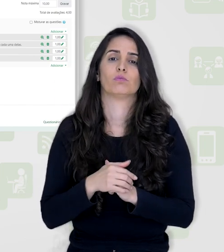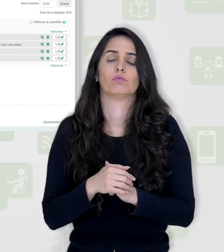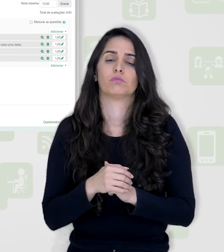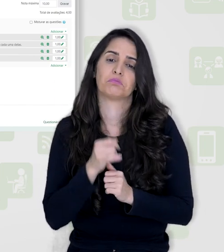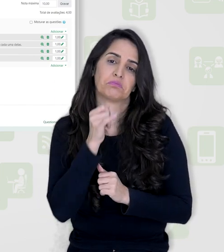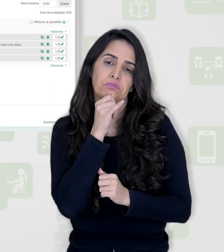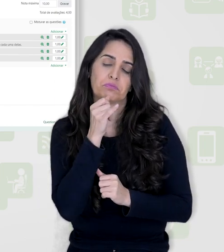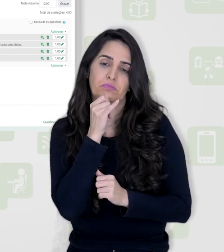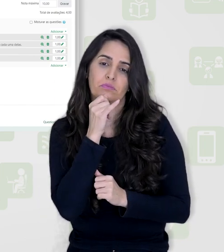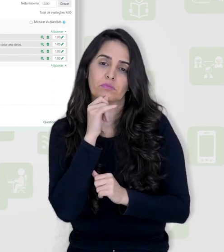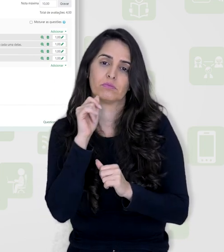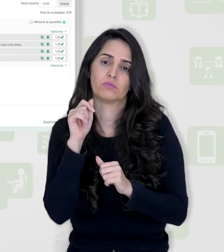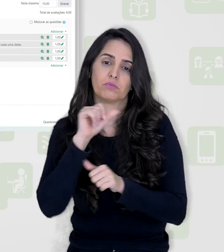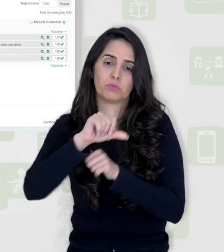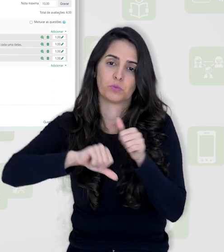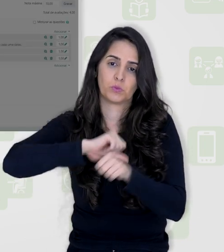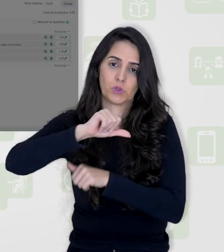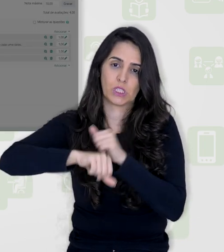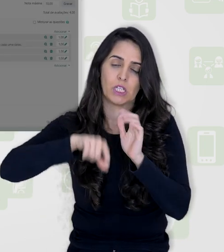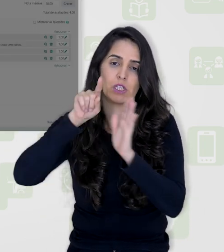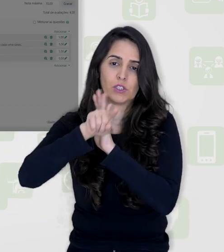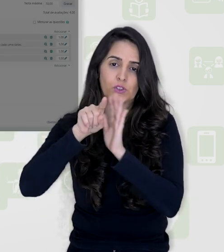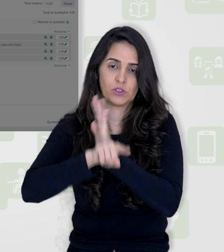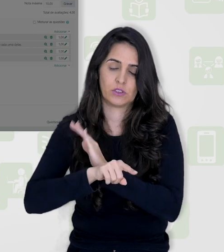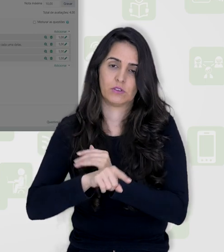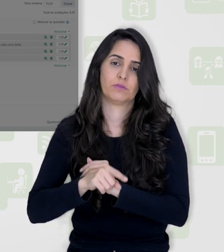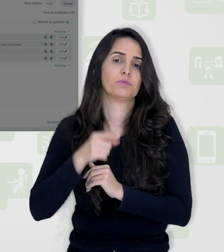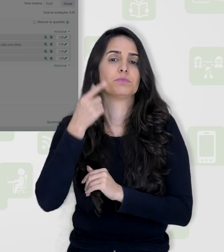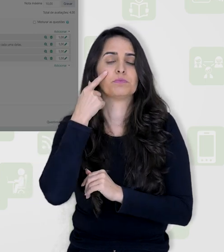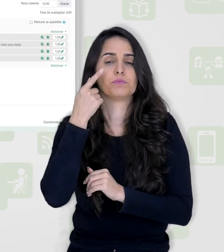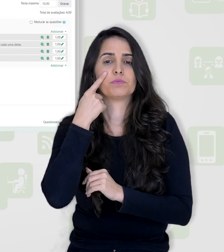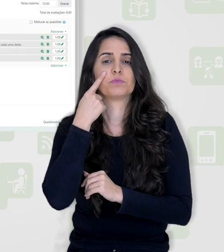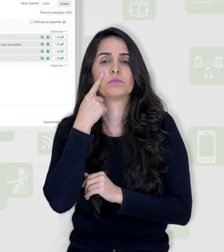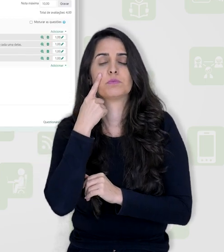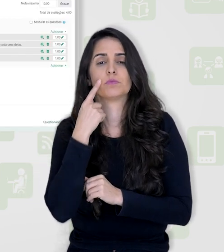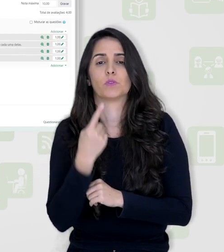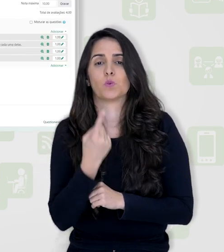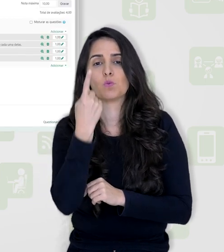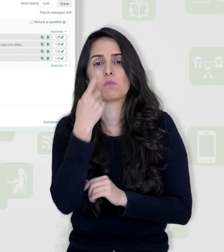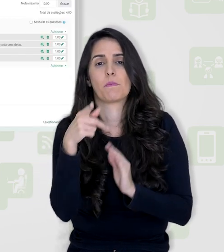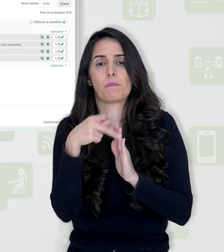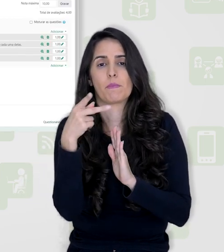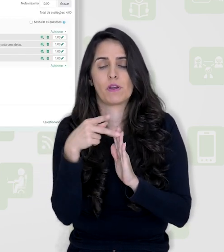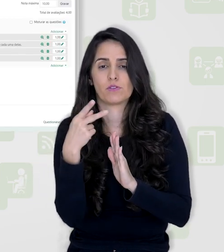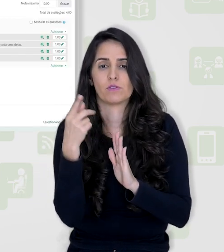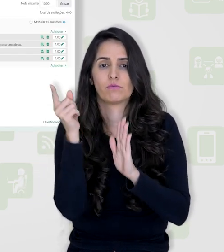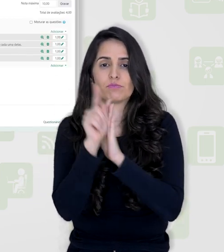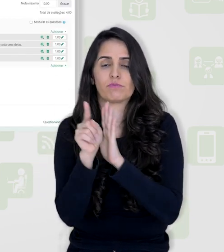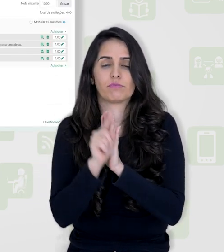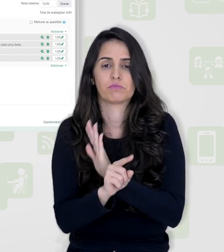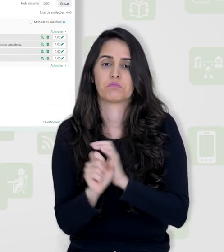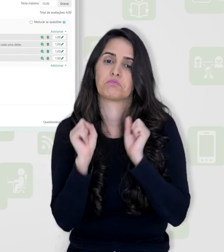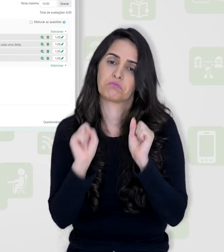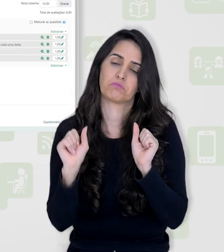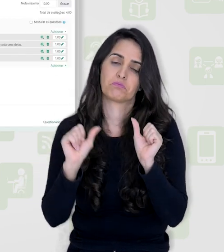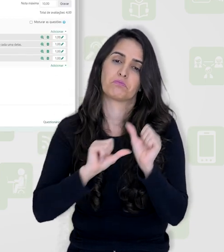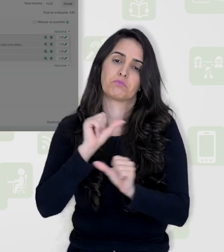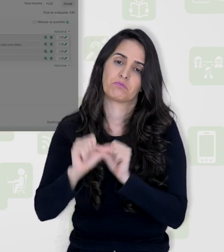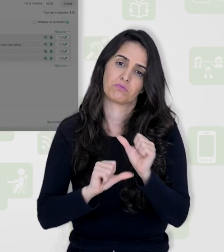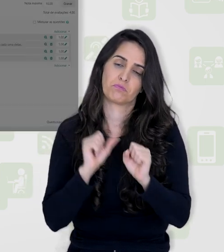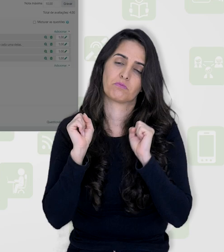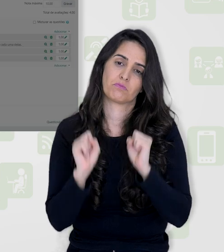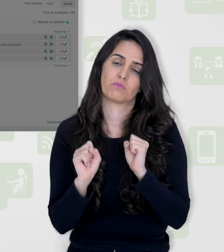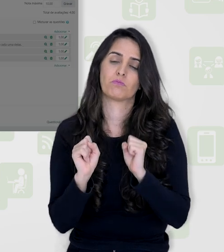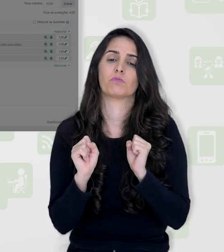repaginar. Você pode então repaginar esse questionário. Observe aqui que eu tenho uma página com essas questões.